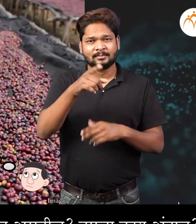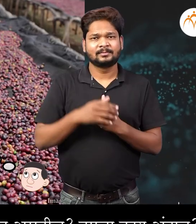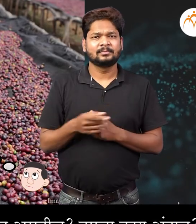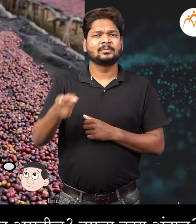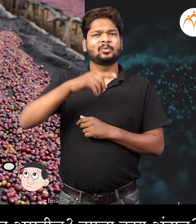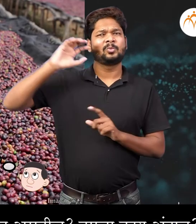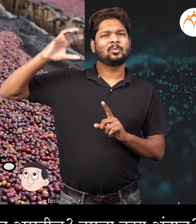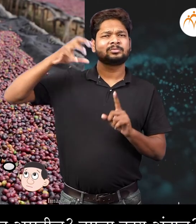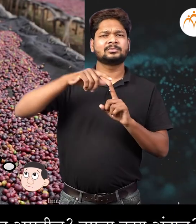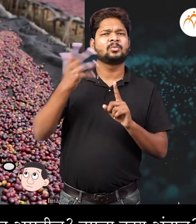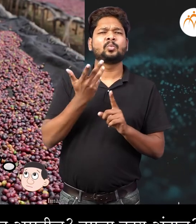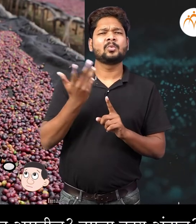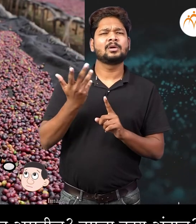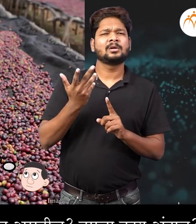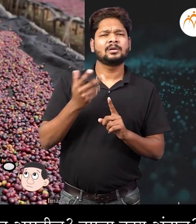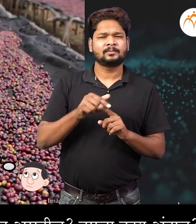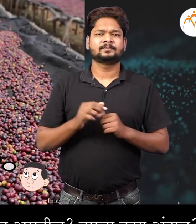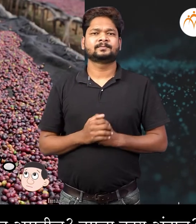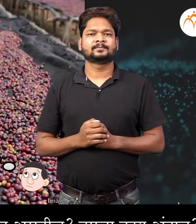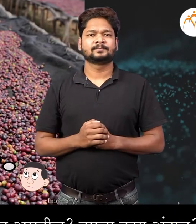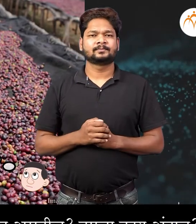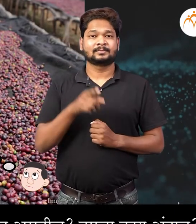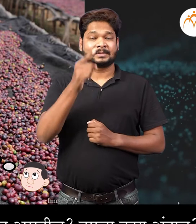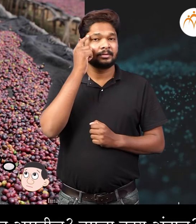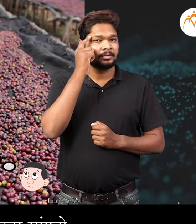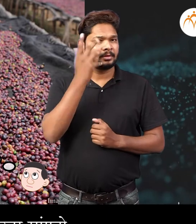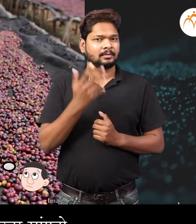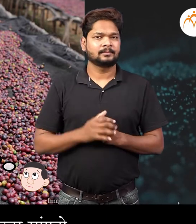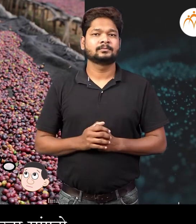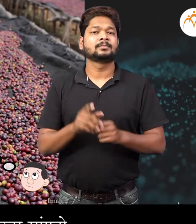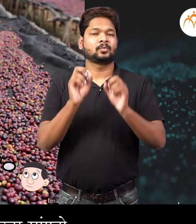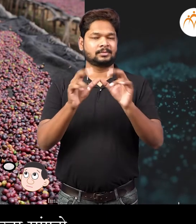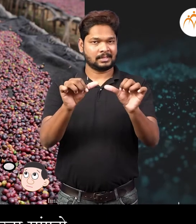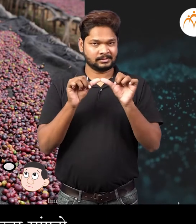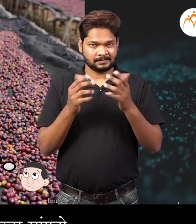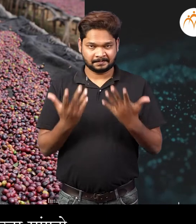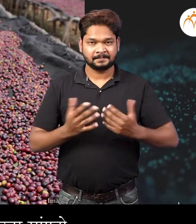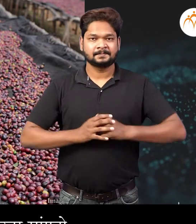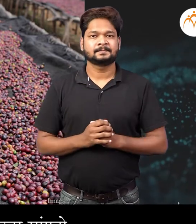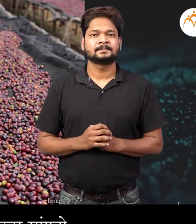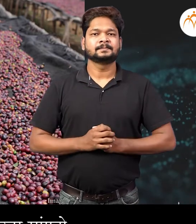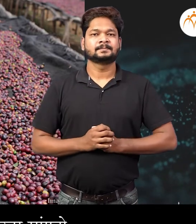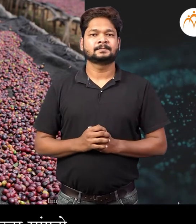अन्न पदार्थ उन्हात का वालवत अस्ती तुमचा का यांदाजे ठीक है में उत्तर सांगतो